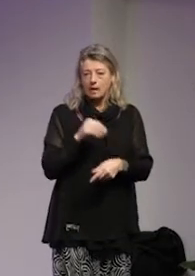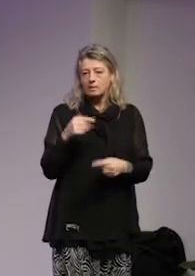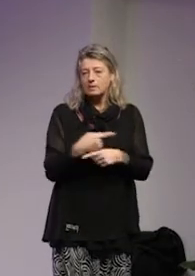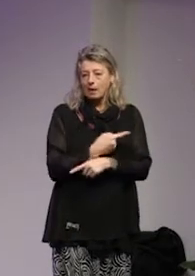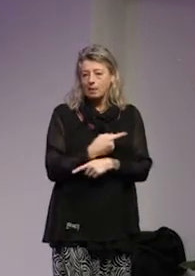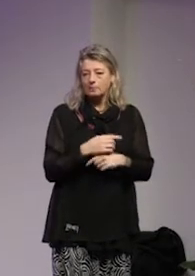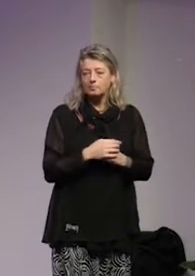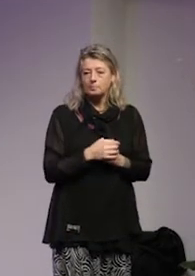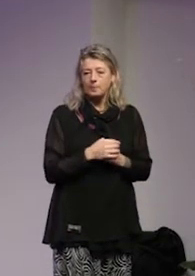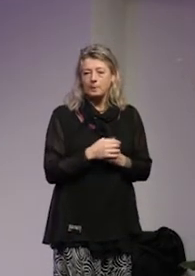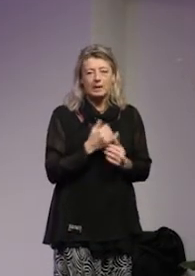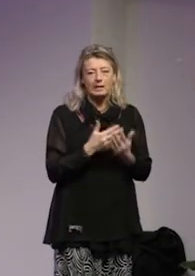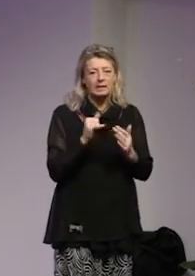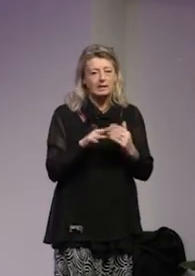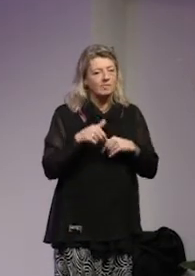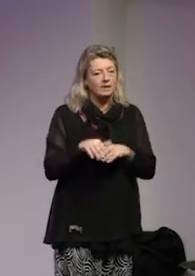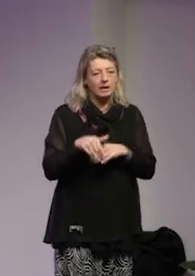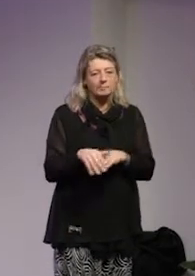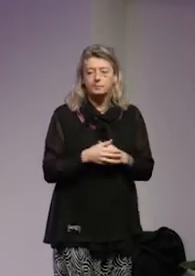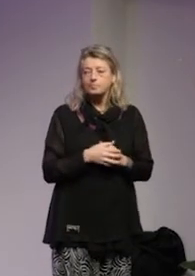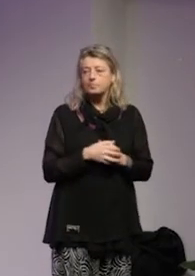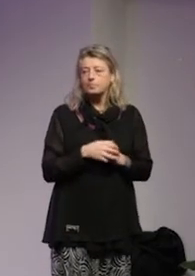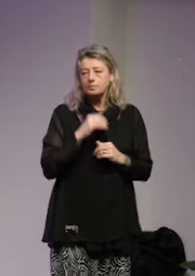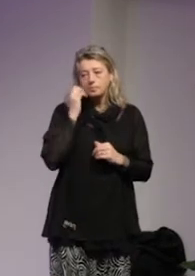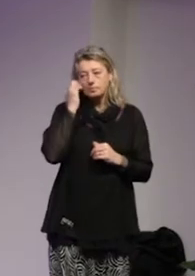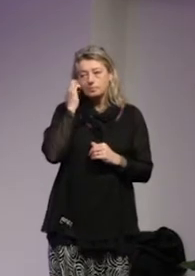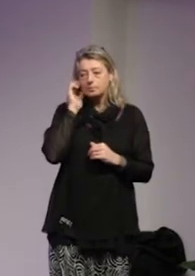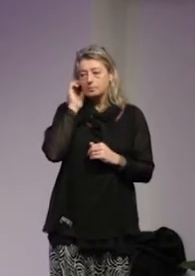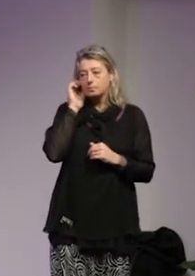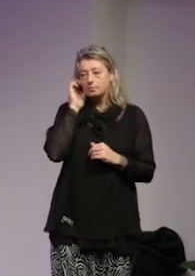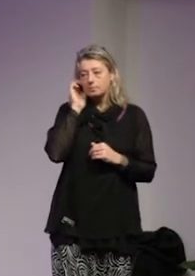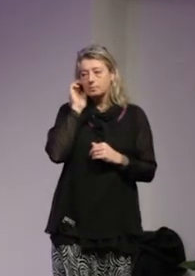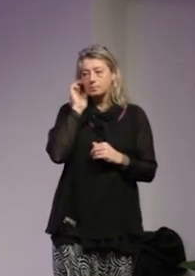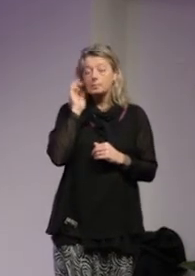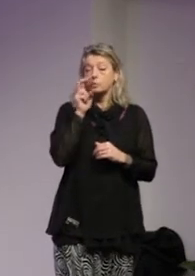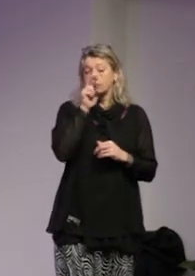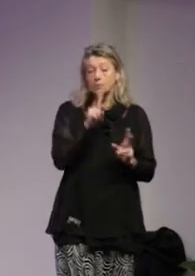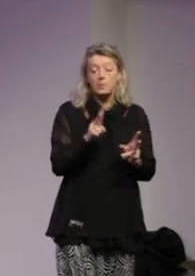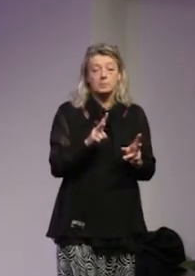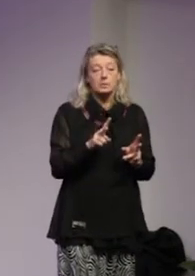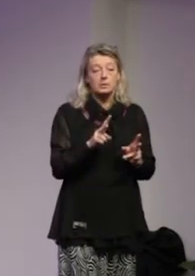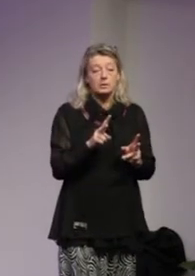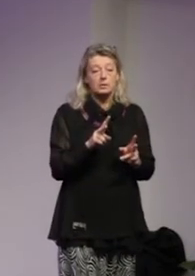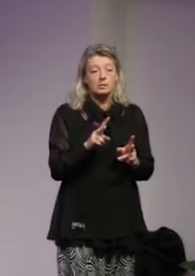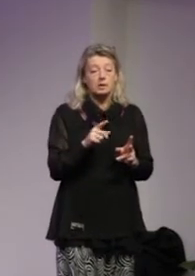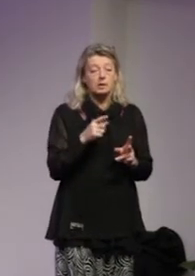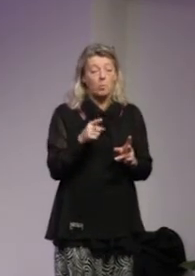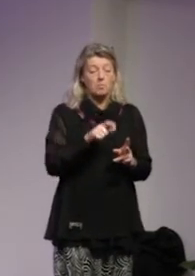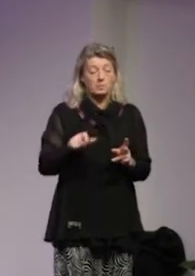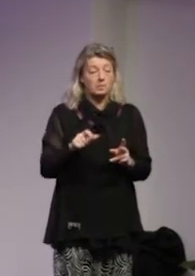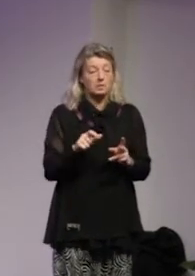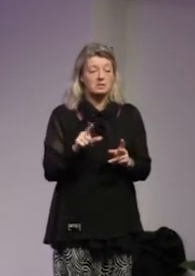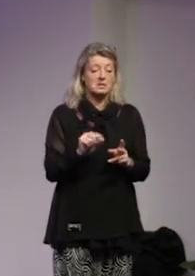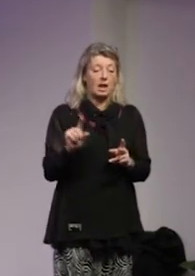istället intressant det visar sig det också att de sällan engagerar sig genom att